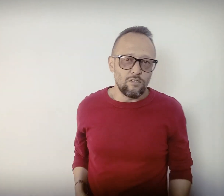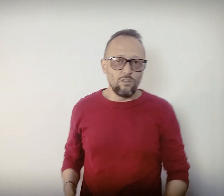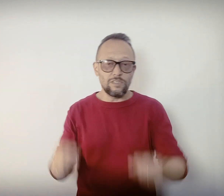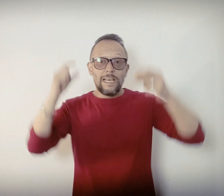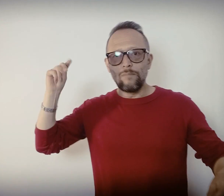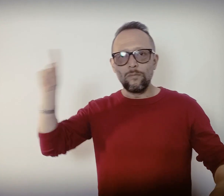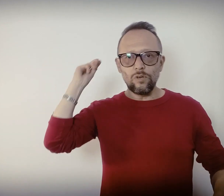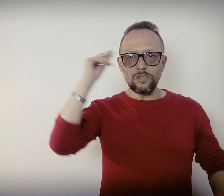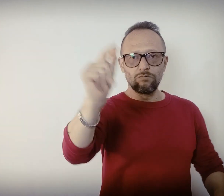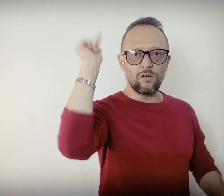entonces, vamos con la segunda cosa